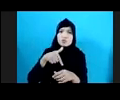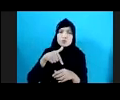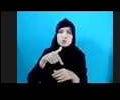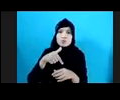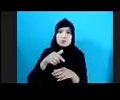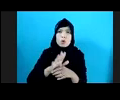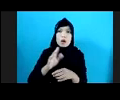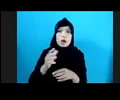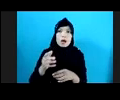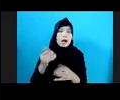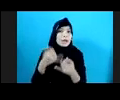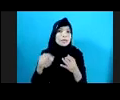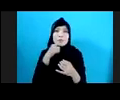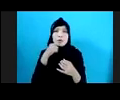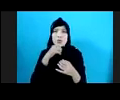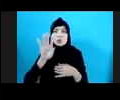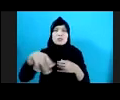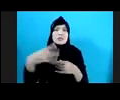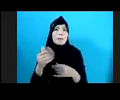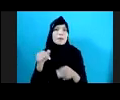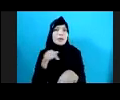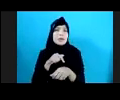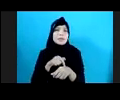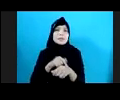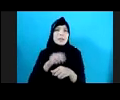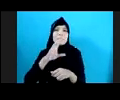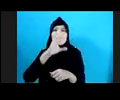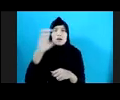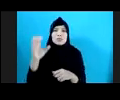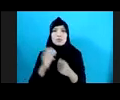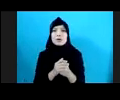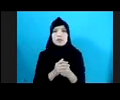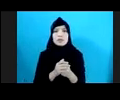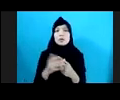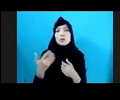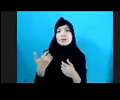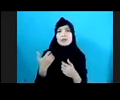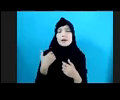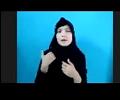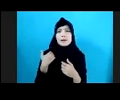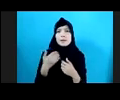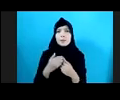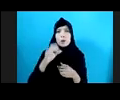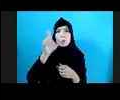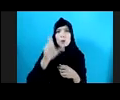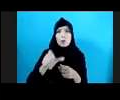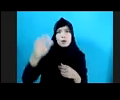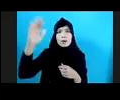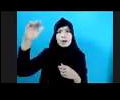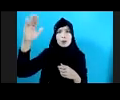Berikutnya Sudah Bisa Kita Duga Perluasan Perangkap Orang-orang Ini Orang Dewasa Untuk